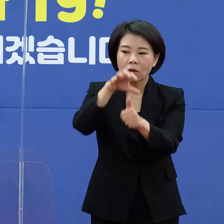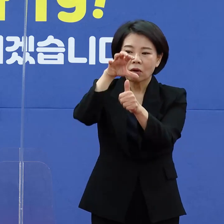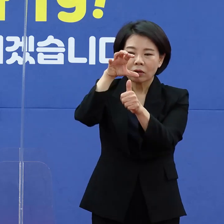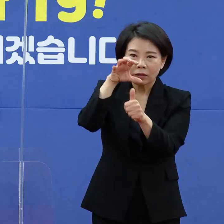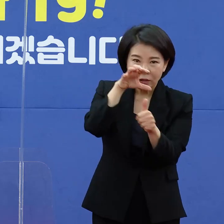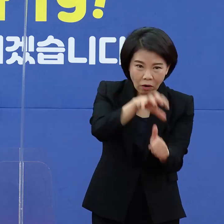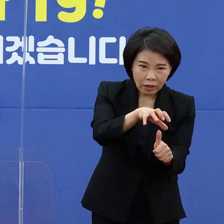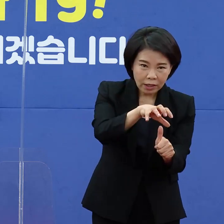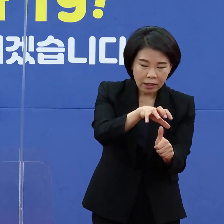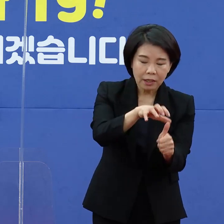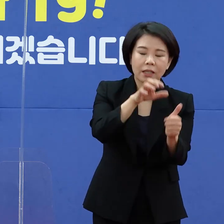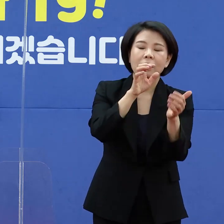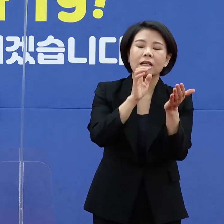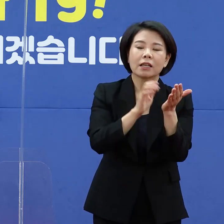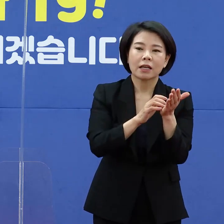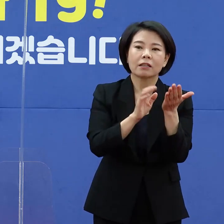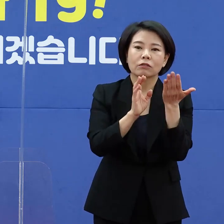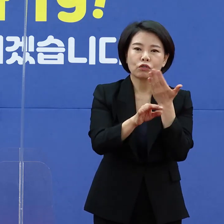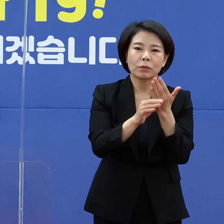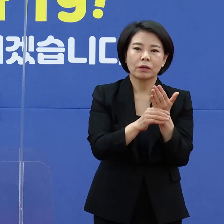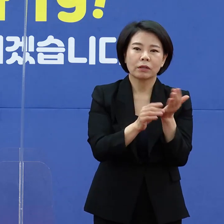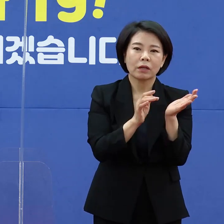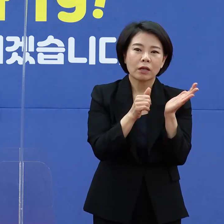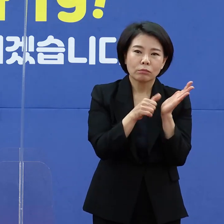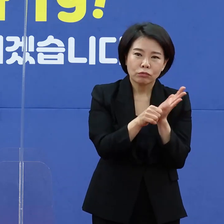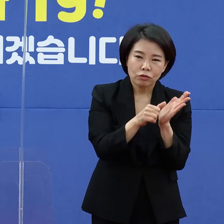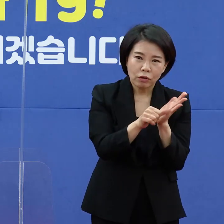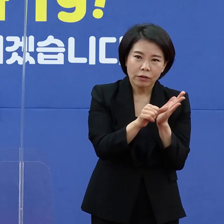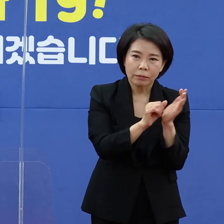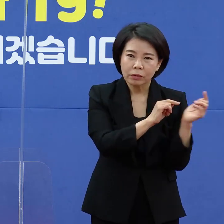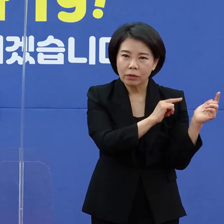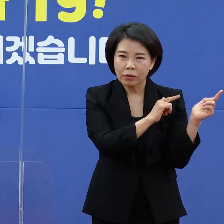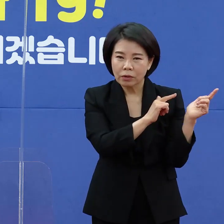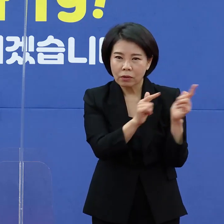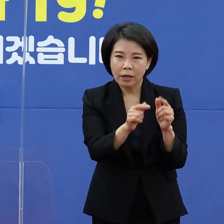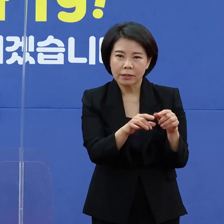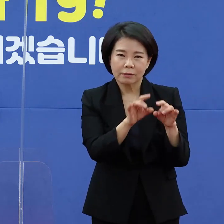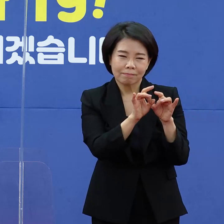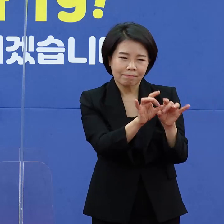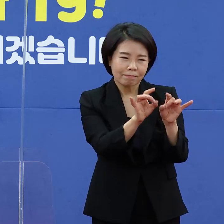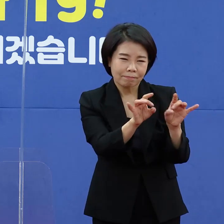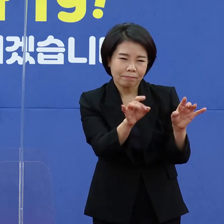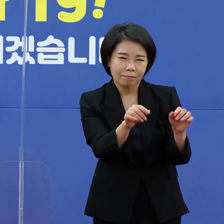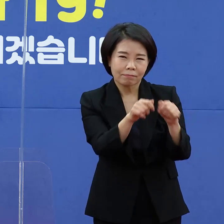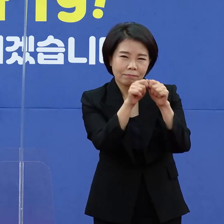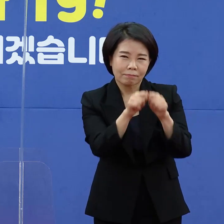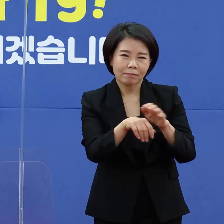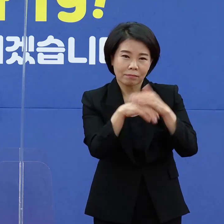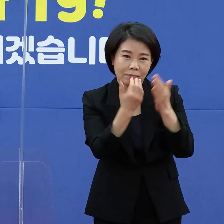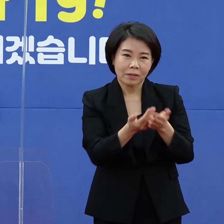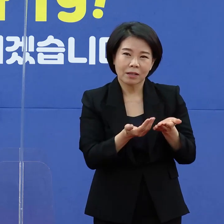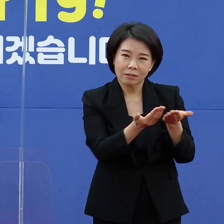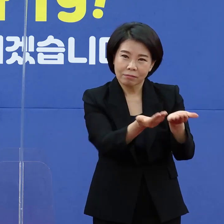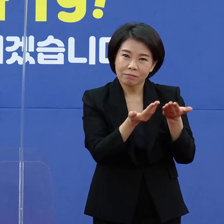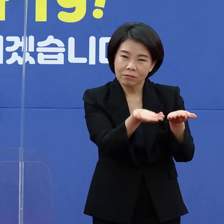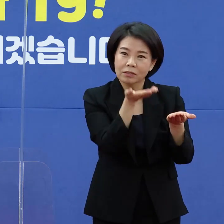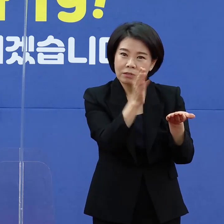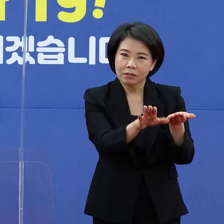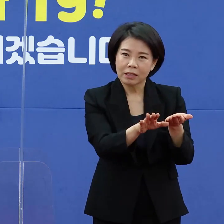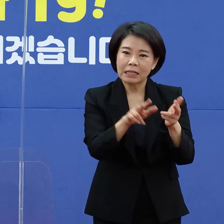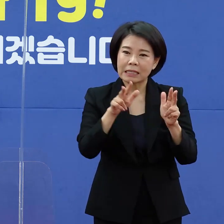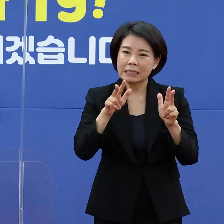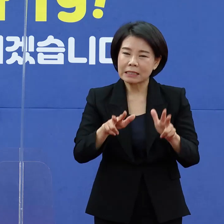되게 되면 기존에 생필품 등이 일일이 다 전달을 했었는데 지금은 이제